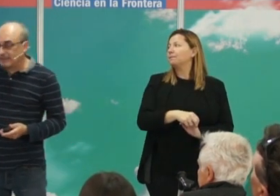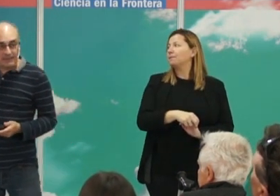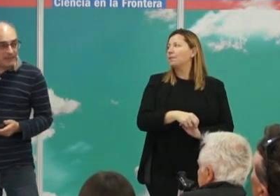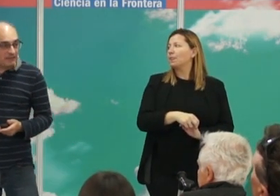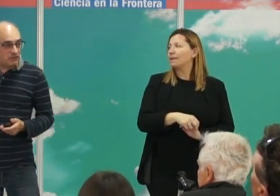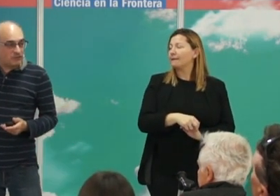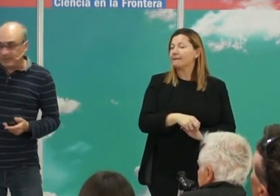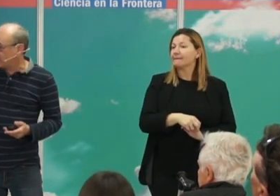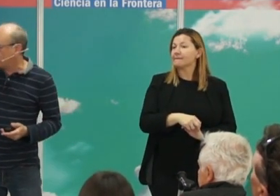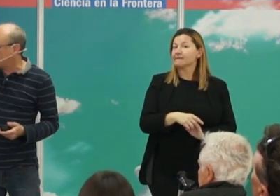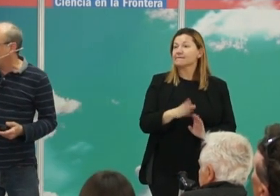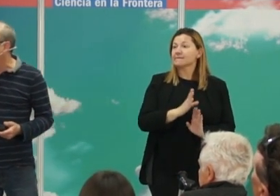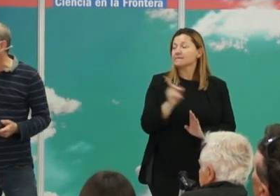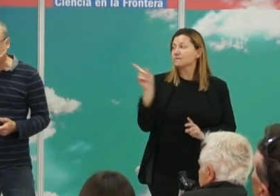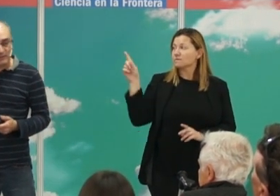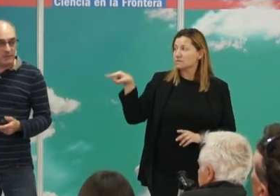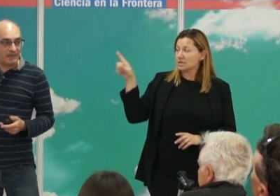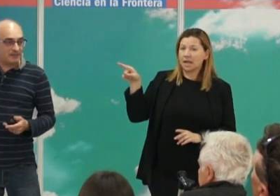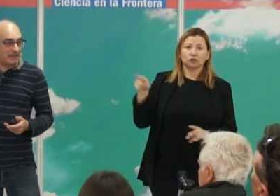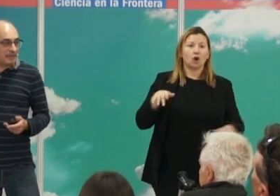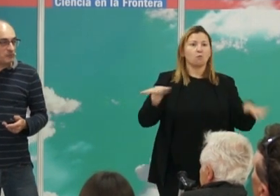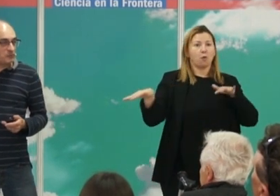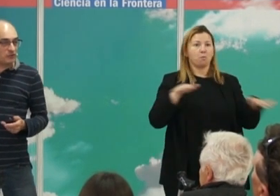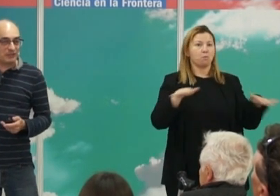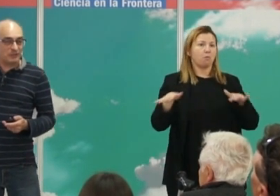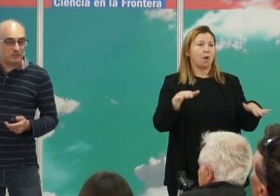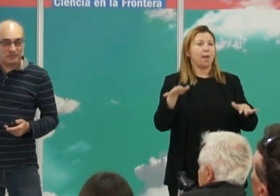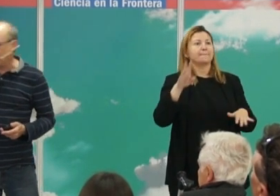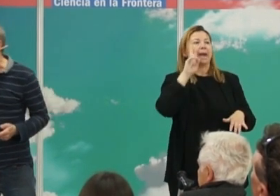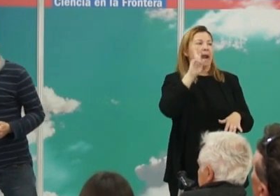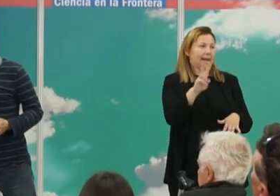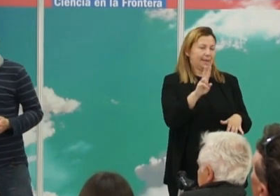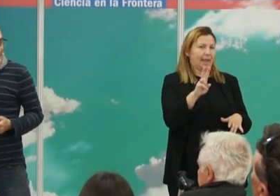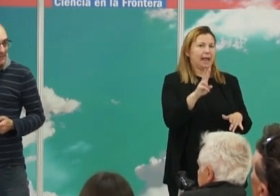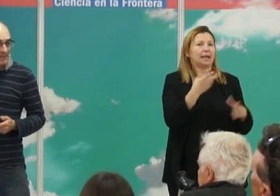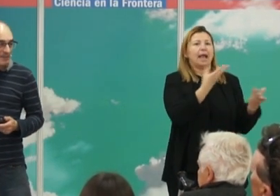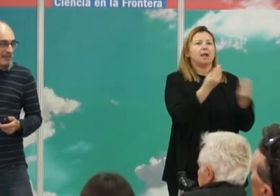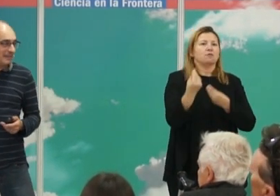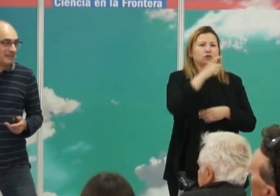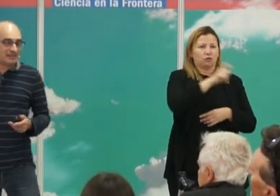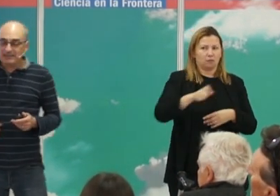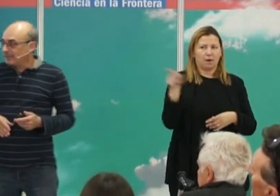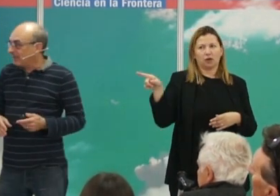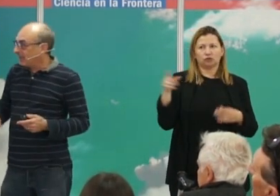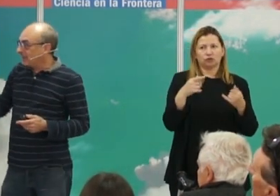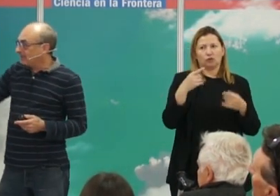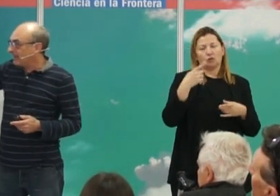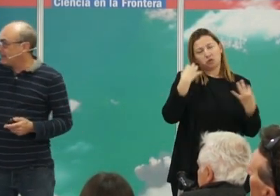Antes de la llegada de estos nómadas, esto lo hemos movido para que se vea que tenemos muchos individuos, pero debería estar en una línea plana.